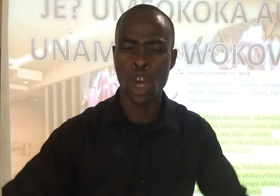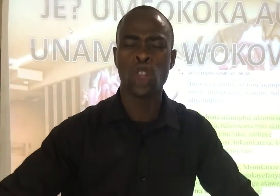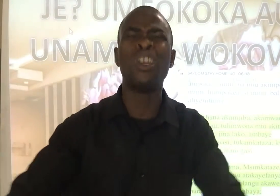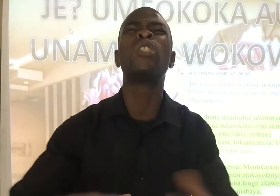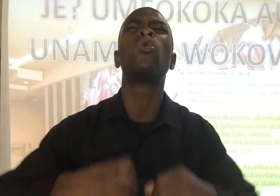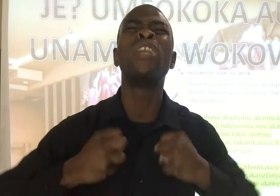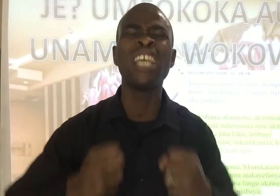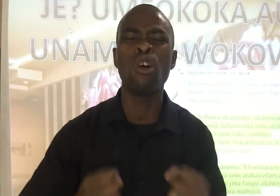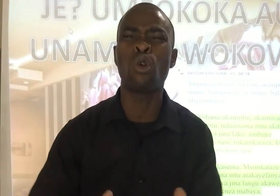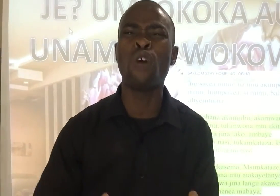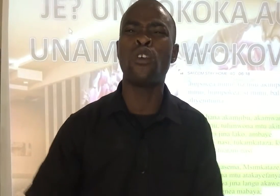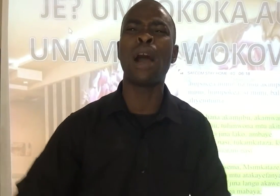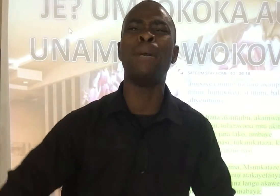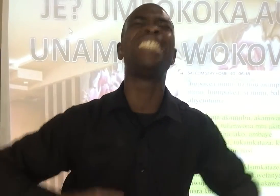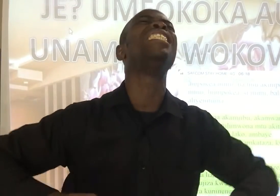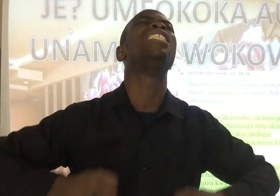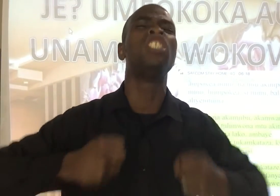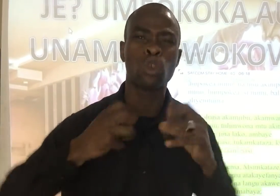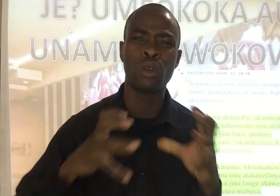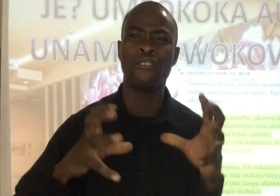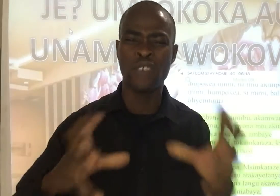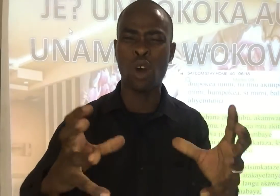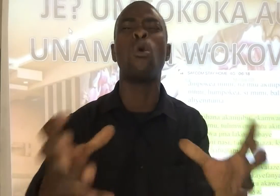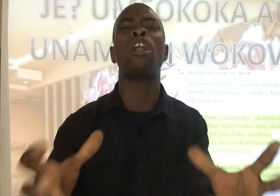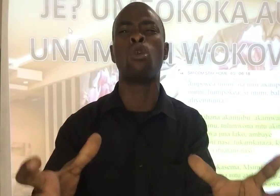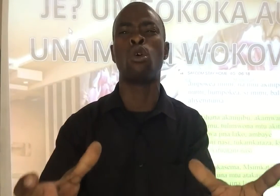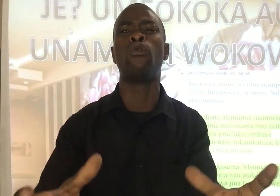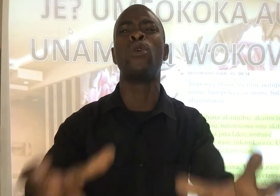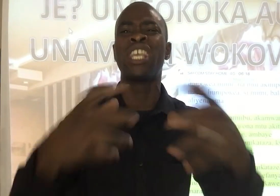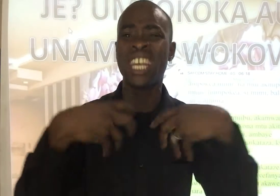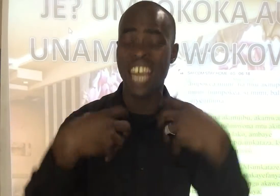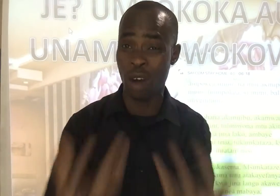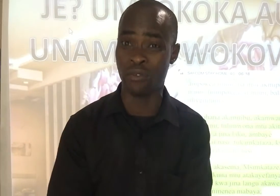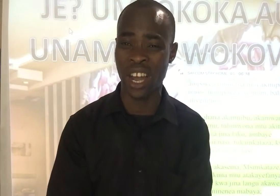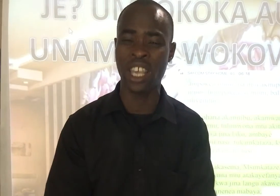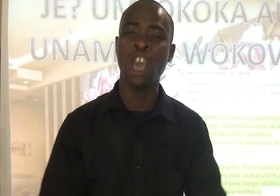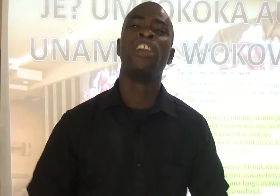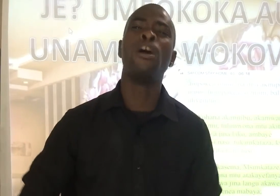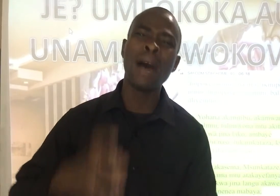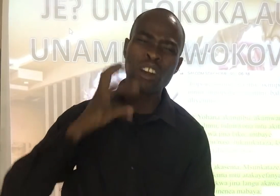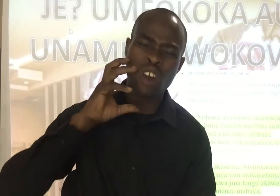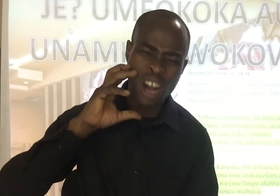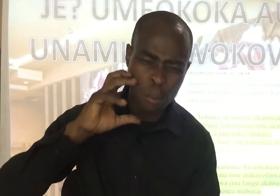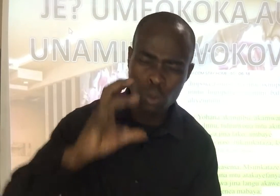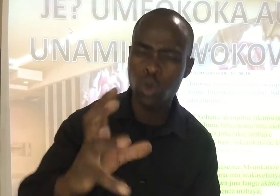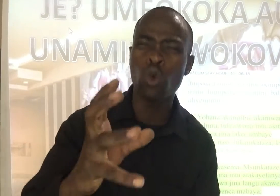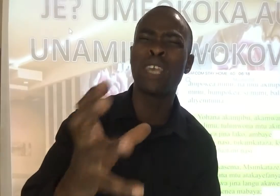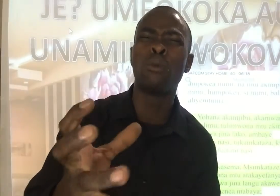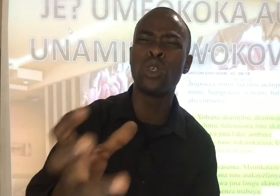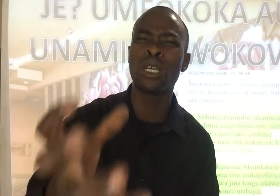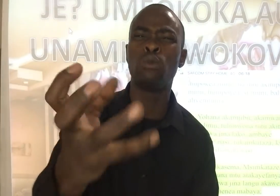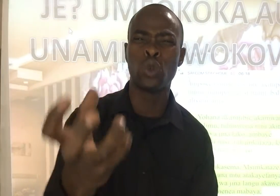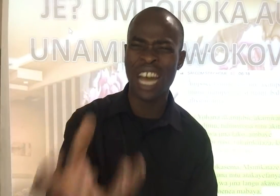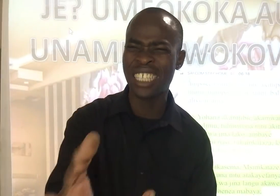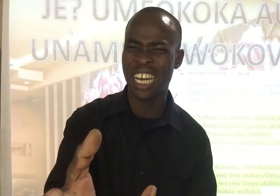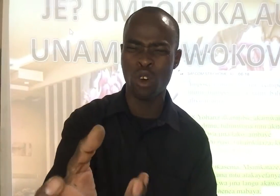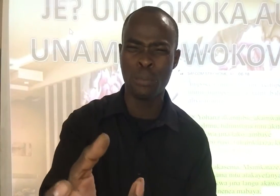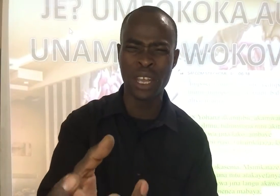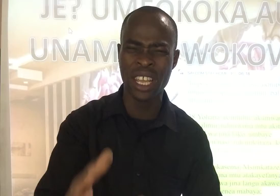Tunachukulia okofu kama sisi ndiyo Tunafaa kuwa na okofu Wengine hawafai Diyo manu unaona mtu Ukimkuta mchungaji anahubiri